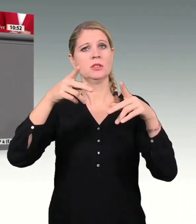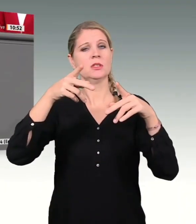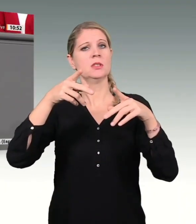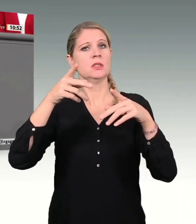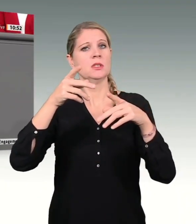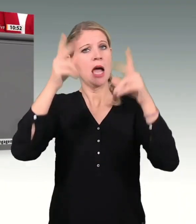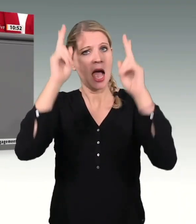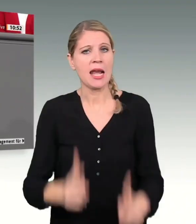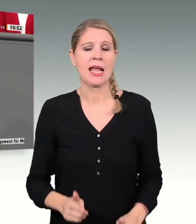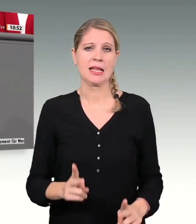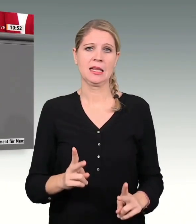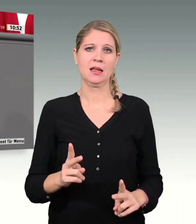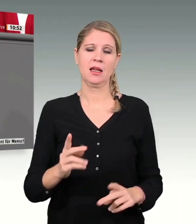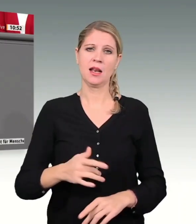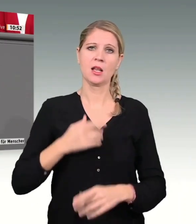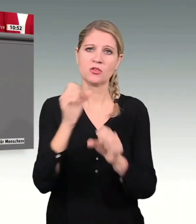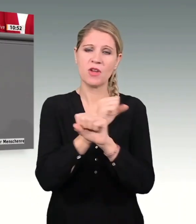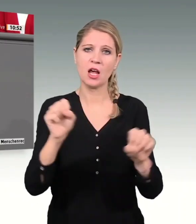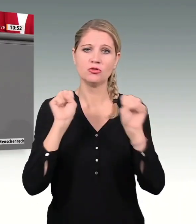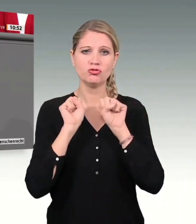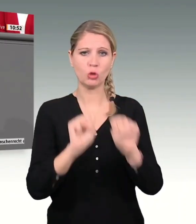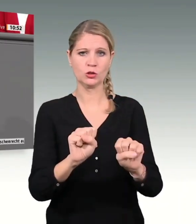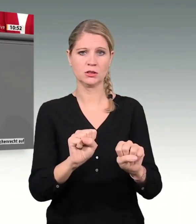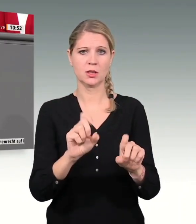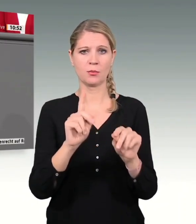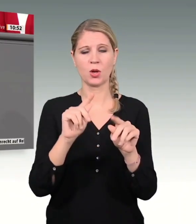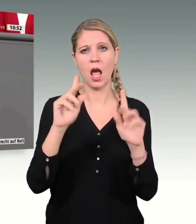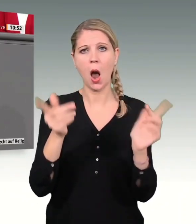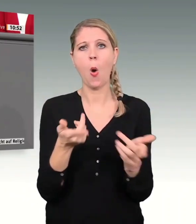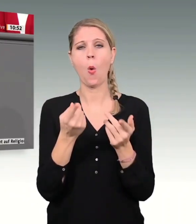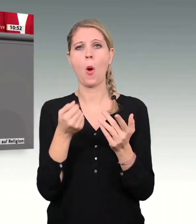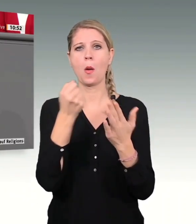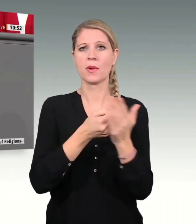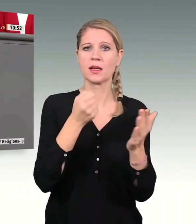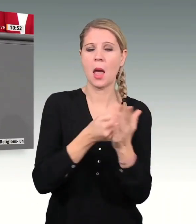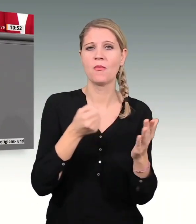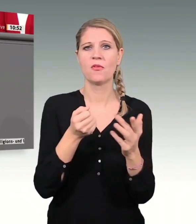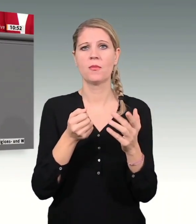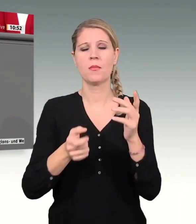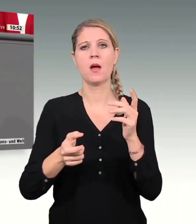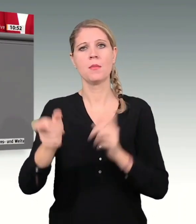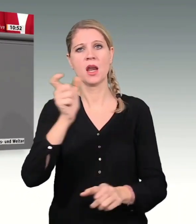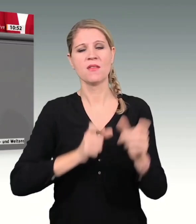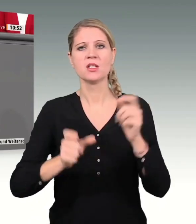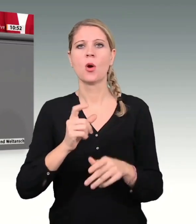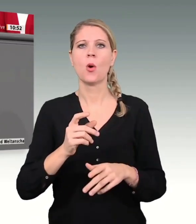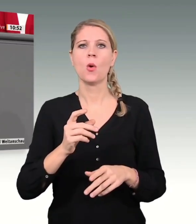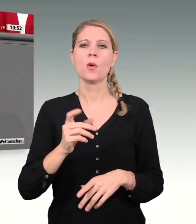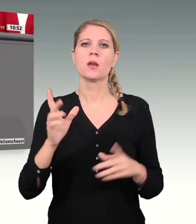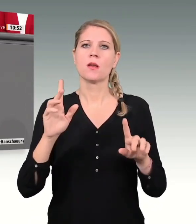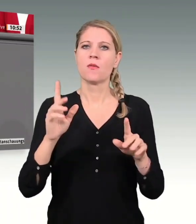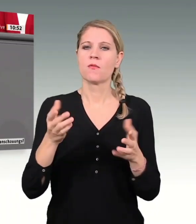Dazu gehört auch eine effektive Bekämpfung und Prävention von Muslimfeindlichkeit und